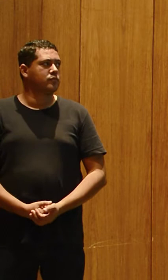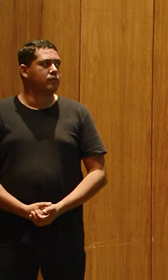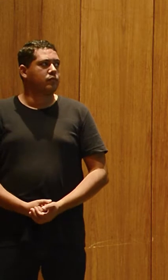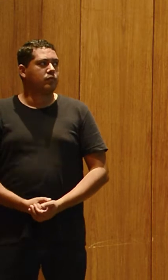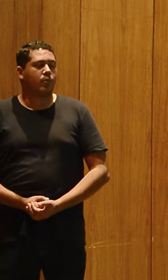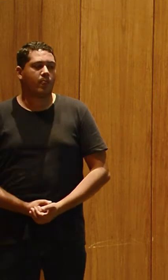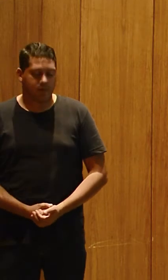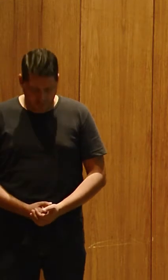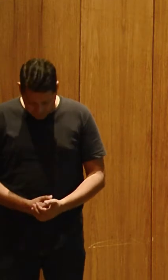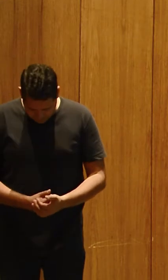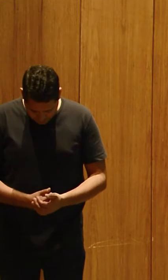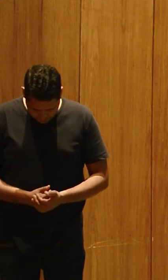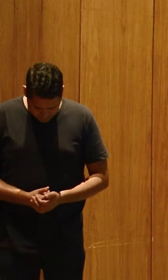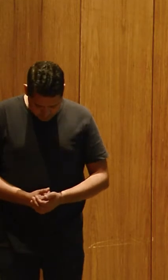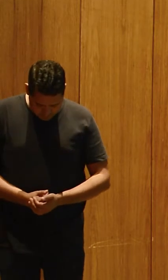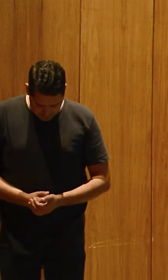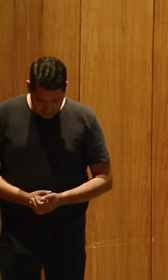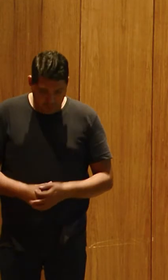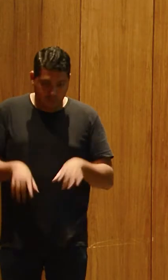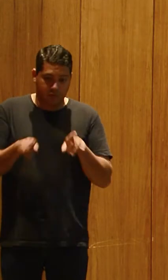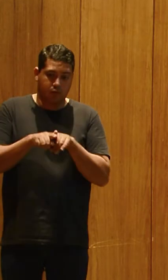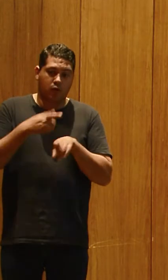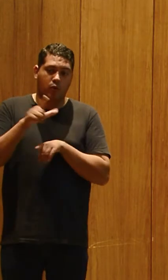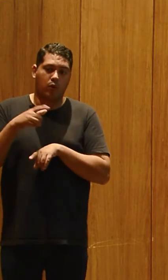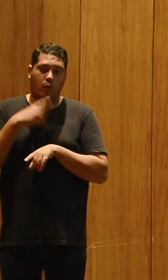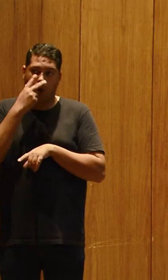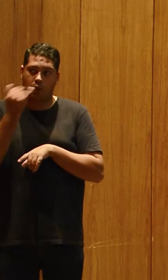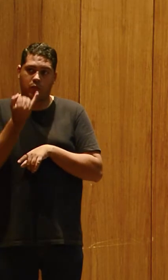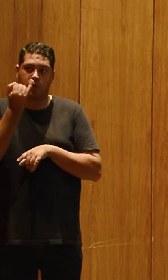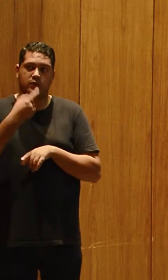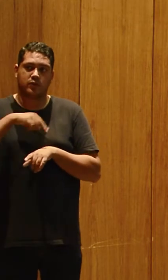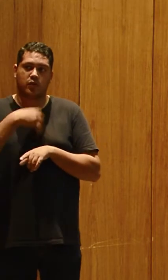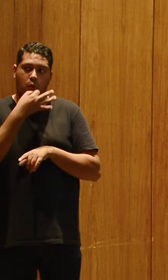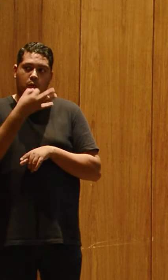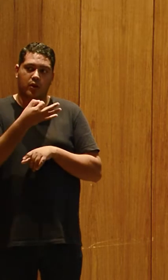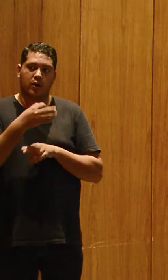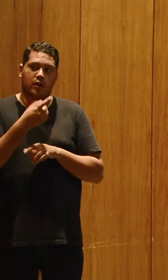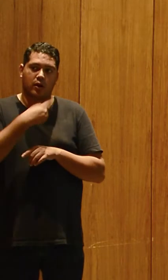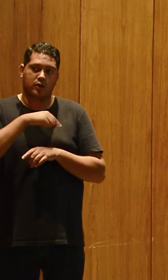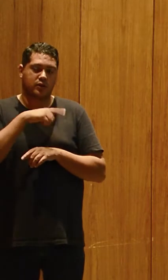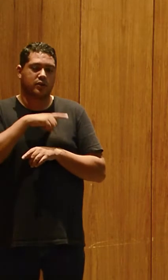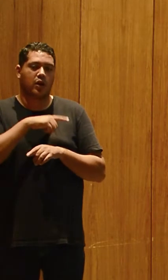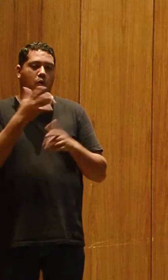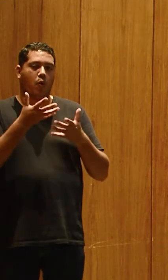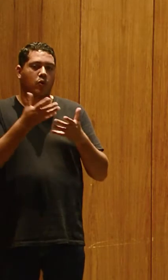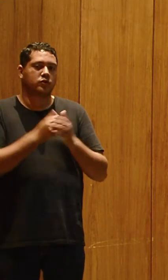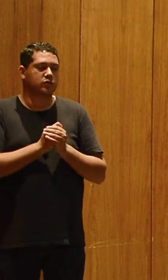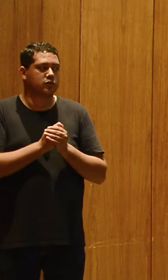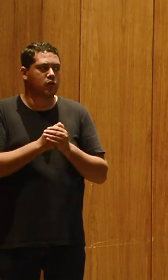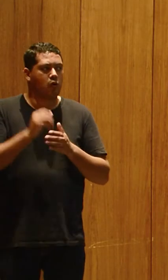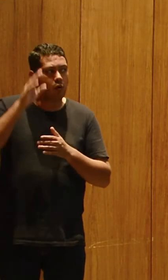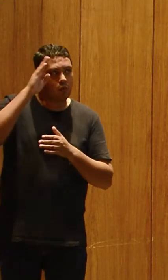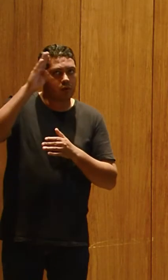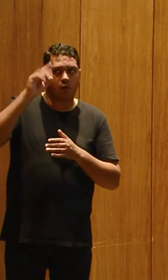Falando um pouco, uma outra coisa que eu acho que interessante a gente comentar também, porque hoje a gente tem o nosso carro-chefe no Instituto, é